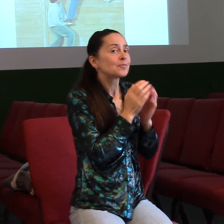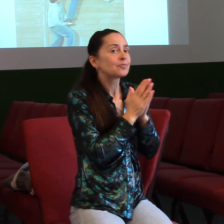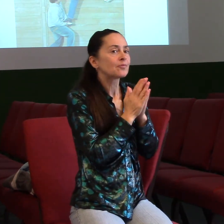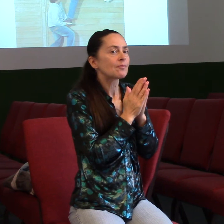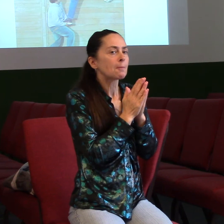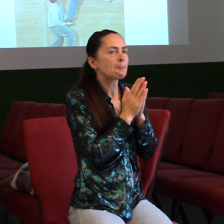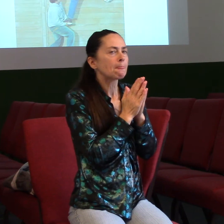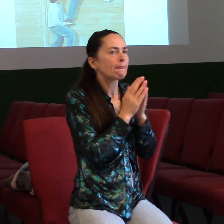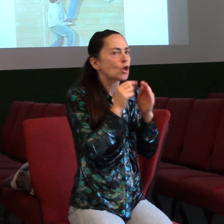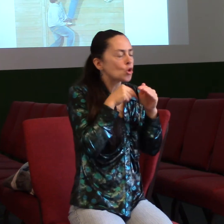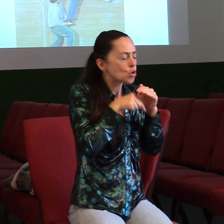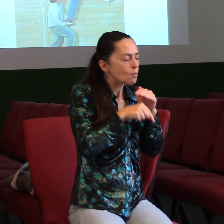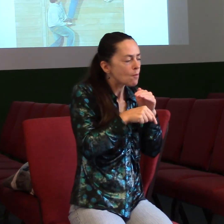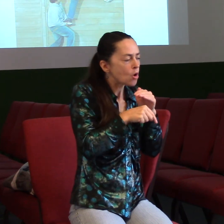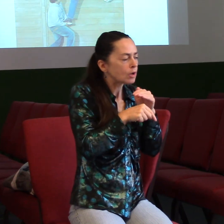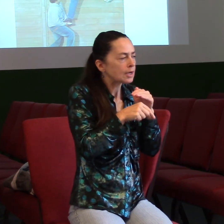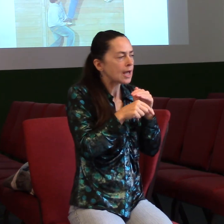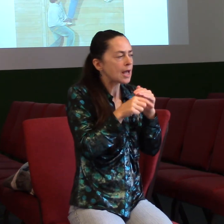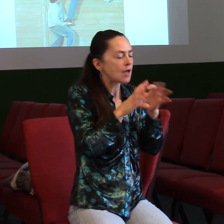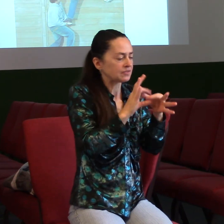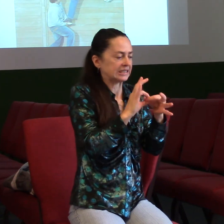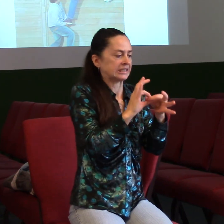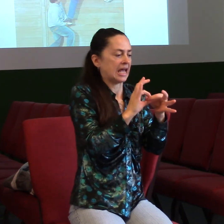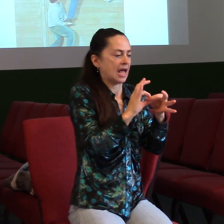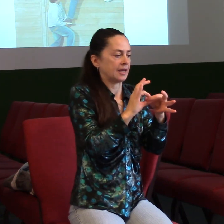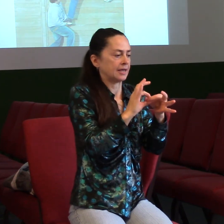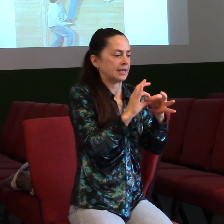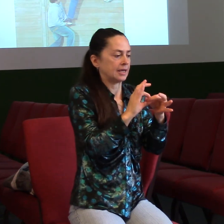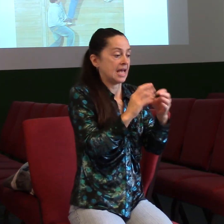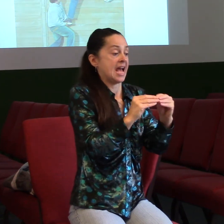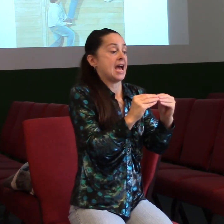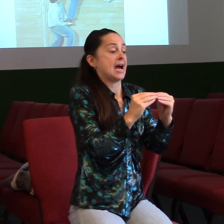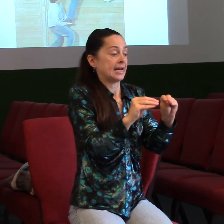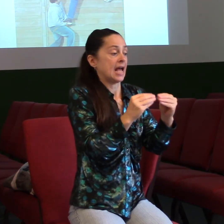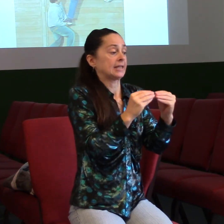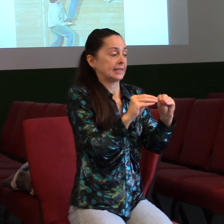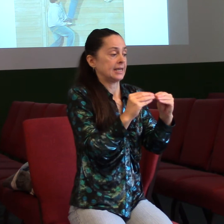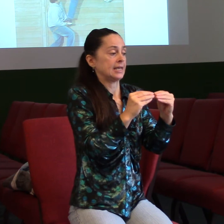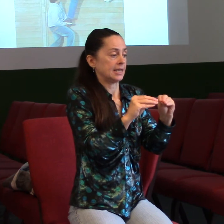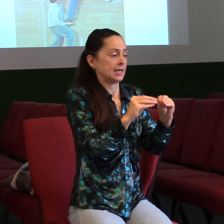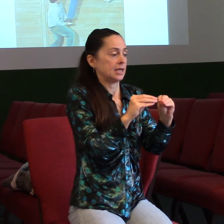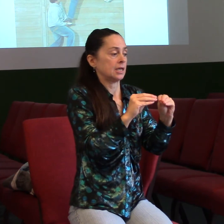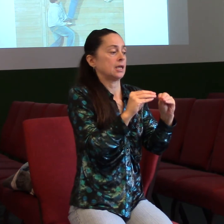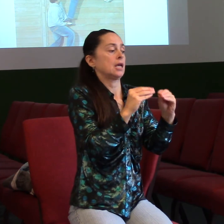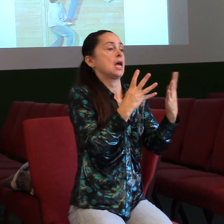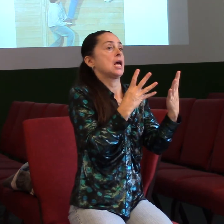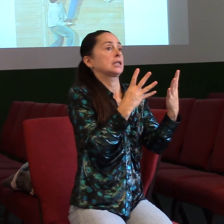osobní vztahy, tak ty rady, které tam jsou, v 90% jsou ty samé rady, co nacházíme v písmu.